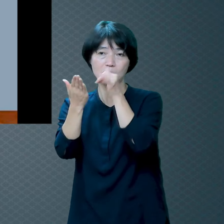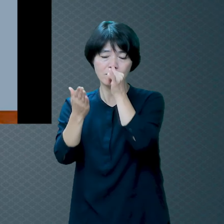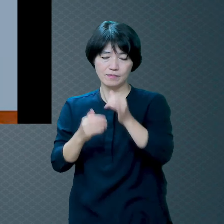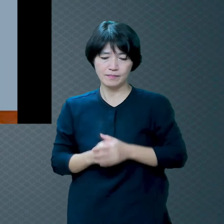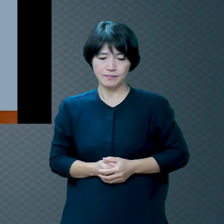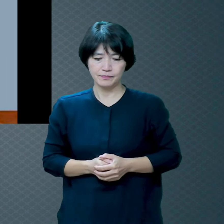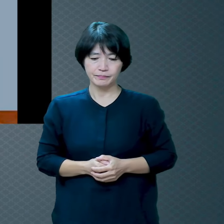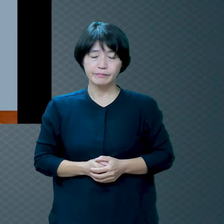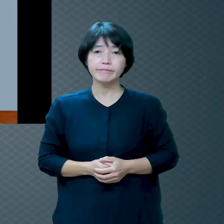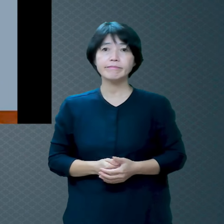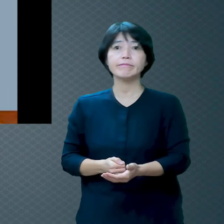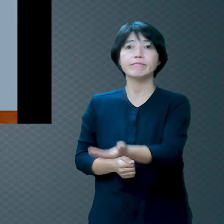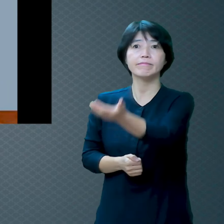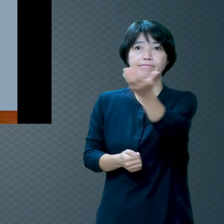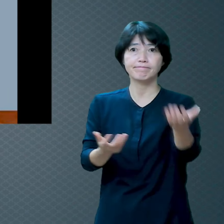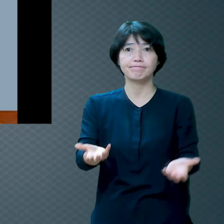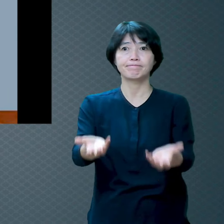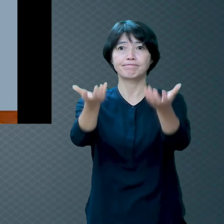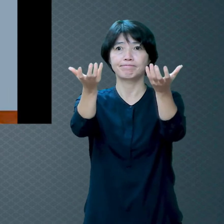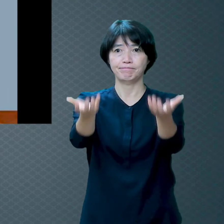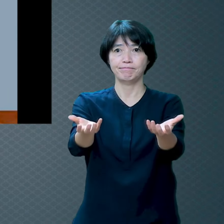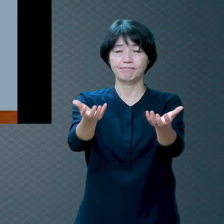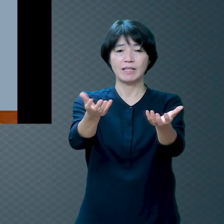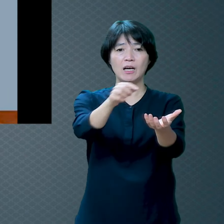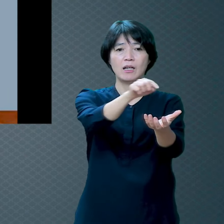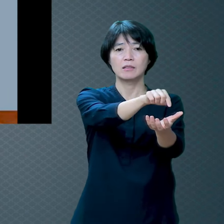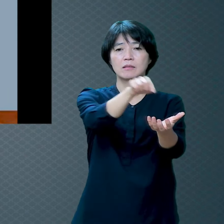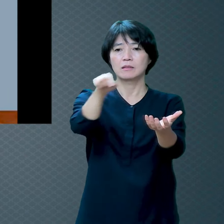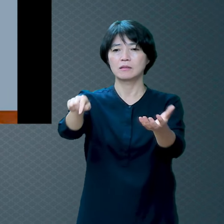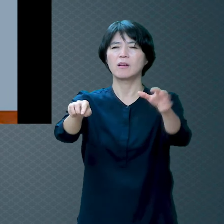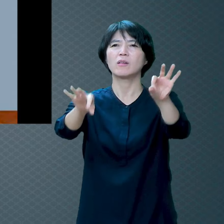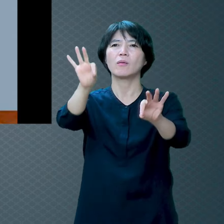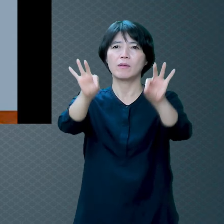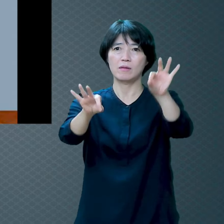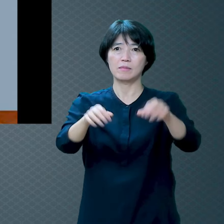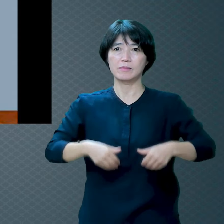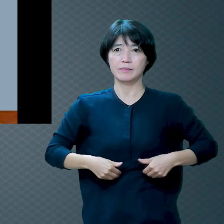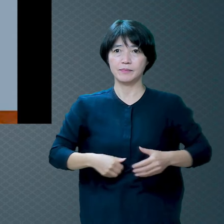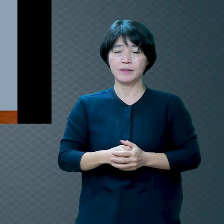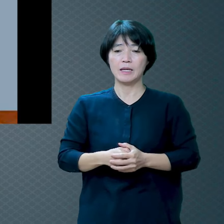자기가 선택하는 겁니다 누가 대신 선택해 주는 게 아닙니다